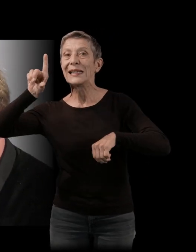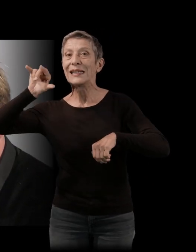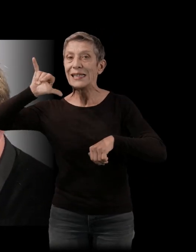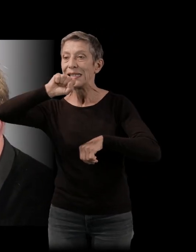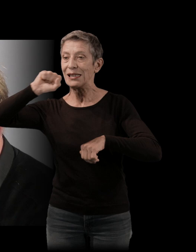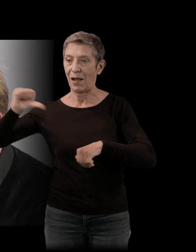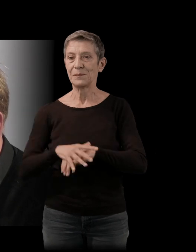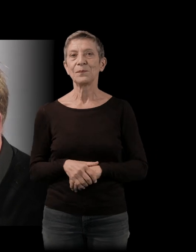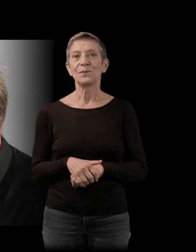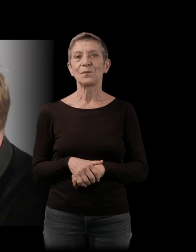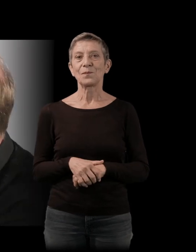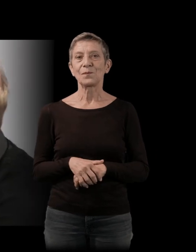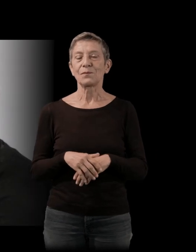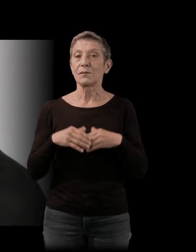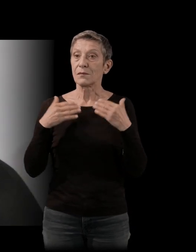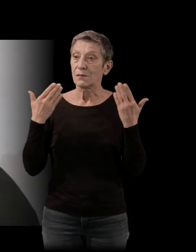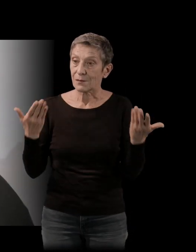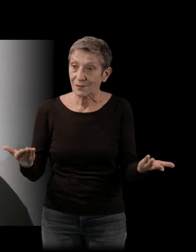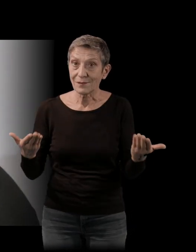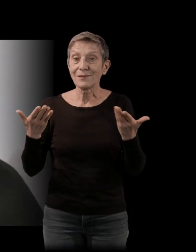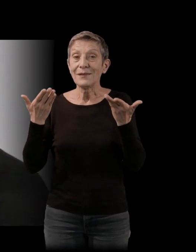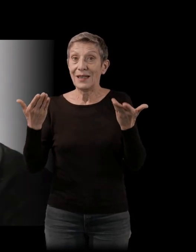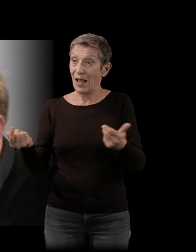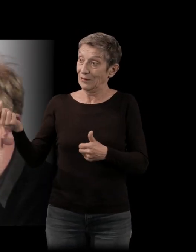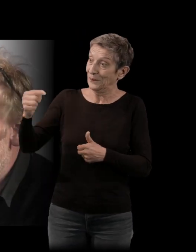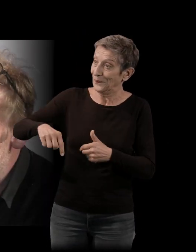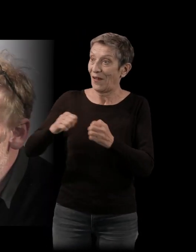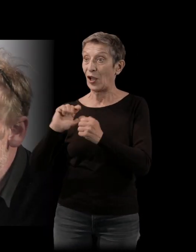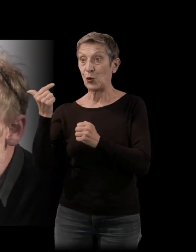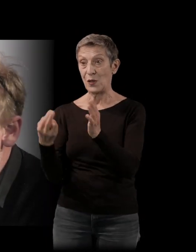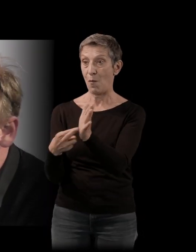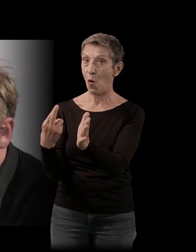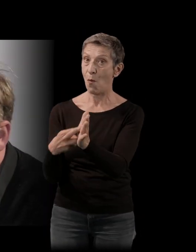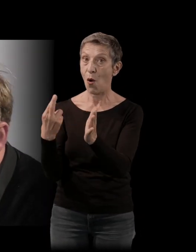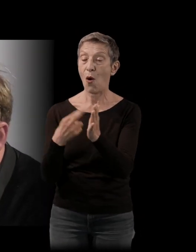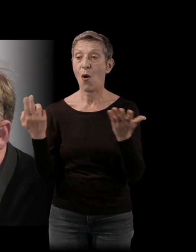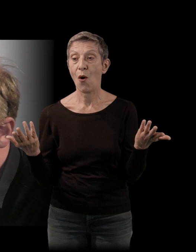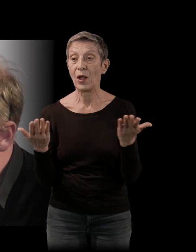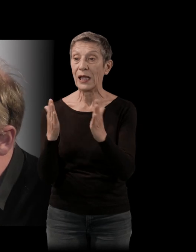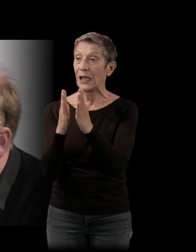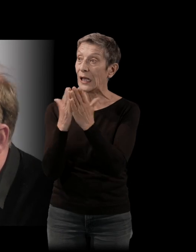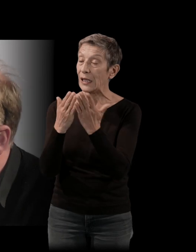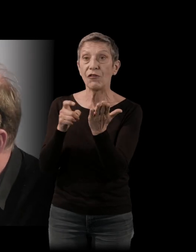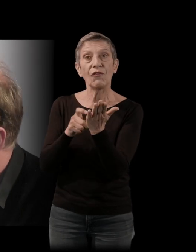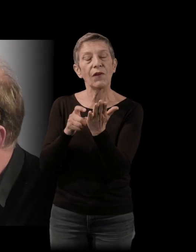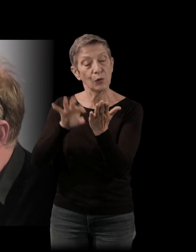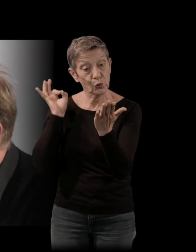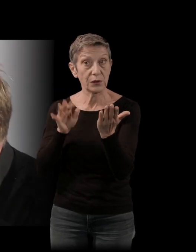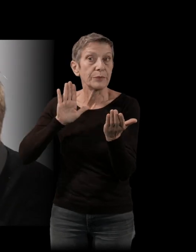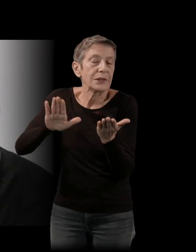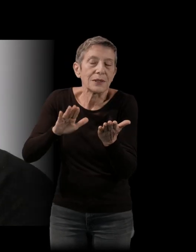difficult one, with a book, I say, very romanesque, and very passionate